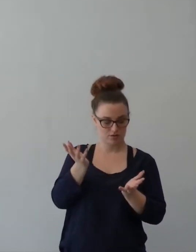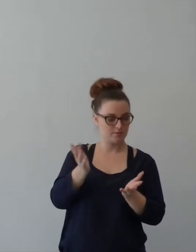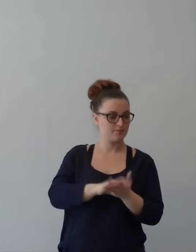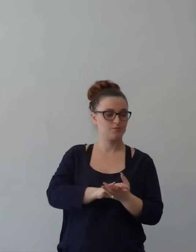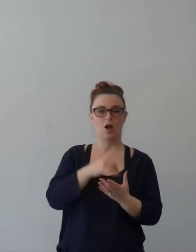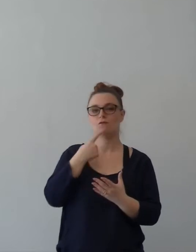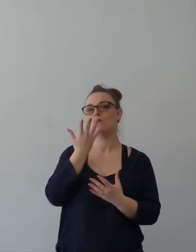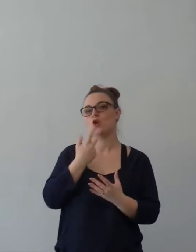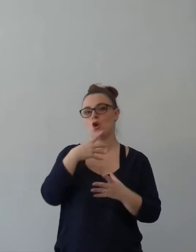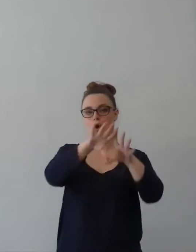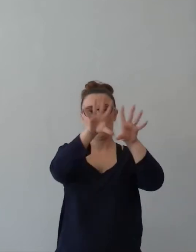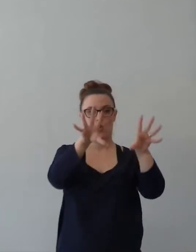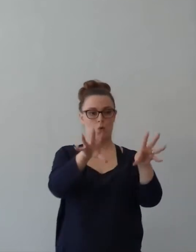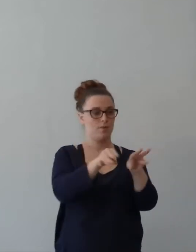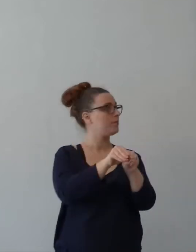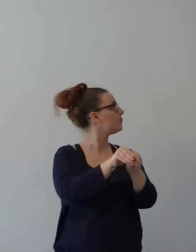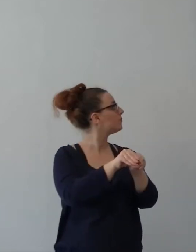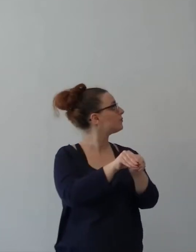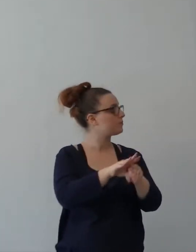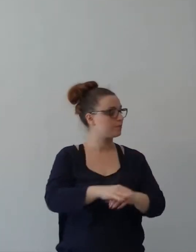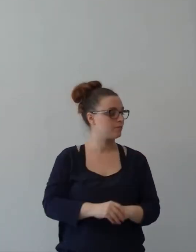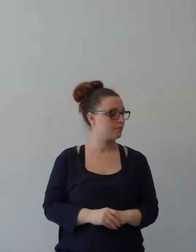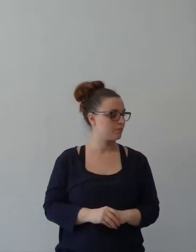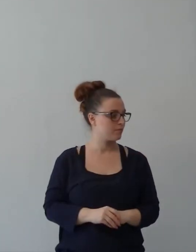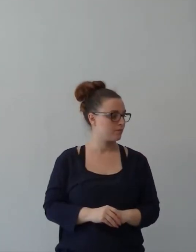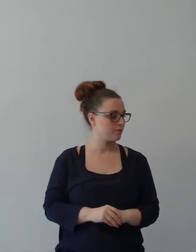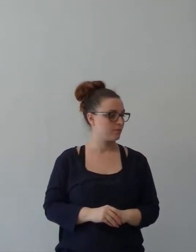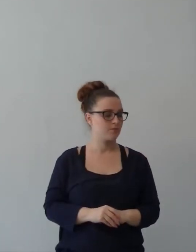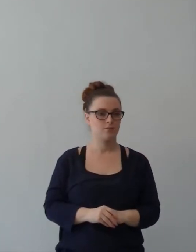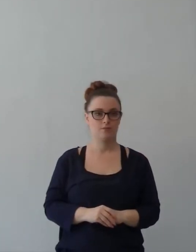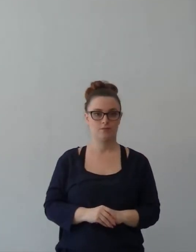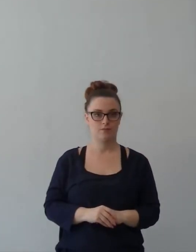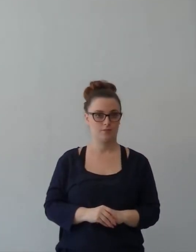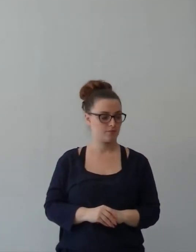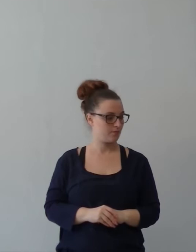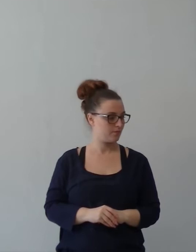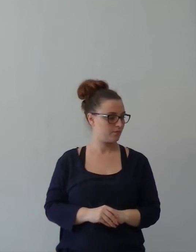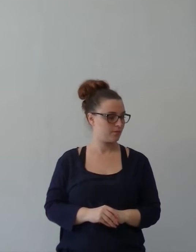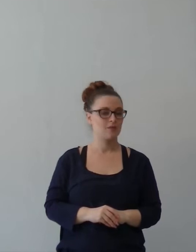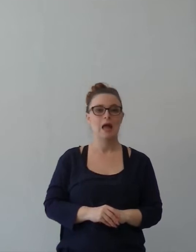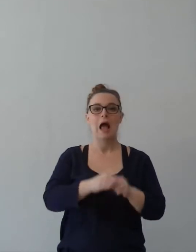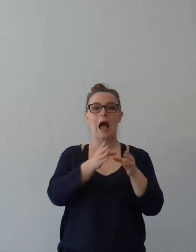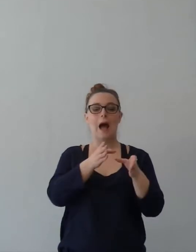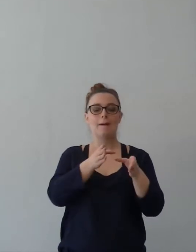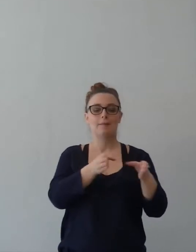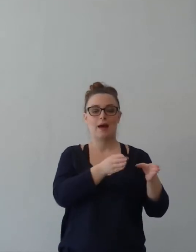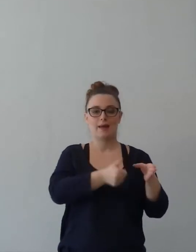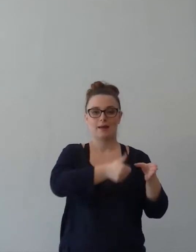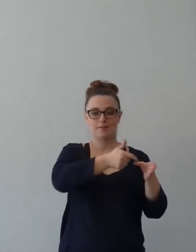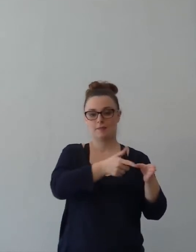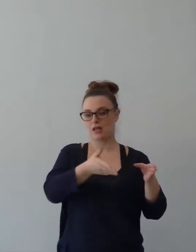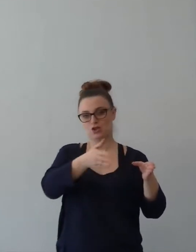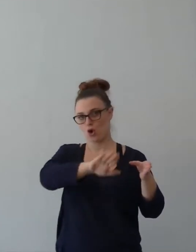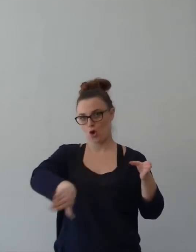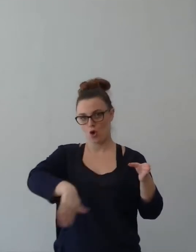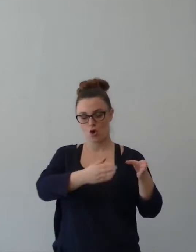riassumo un pochino la prima parte e leggerò soltanto la seconda. Questo pastore stava preparando una serie